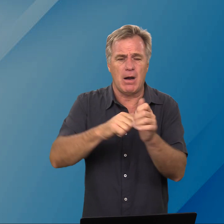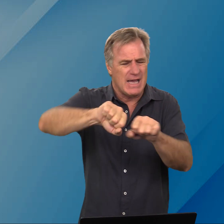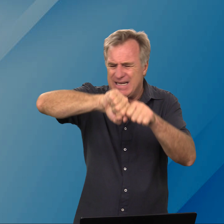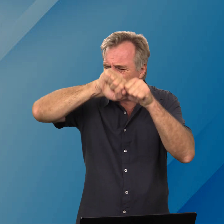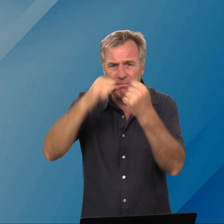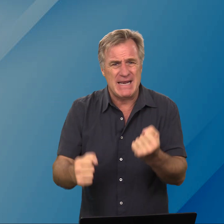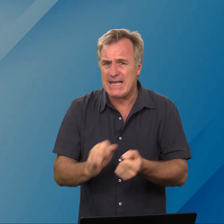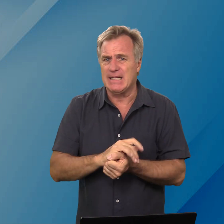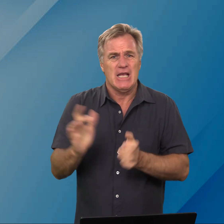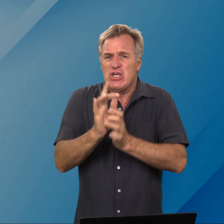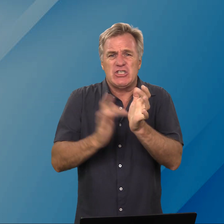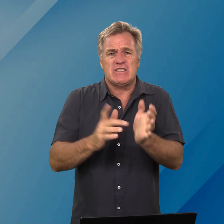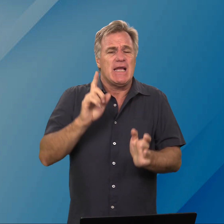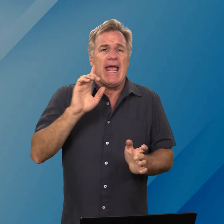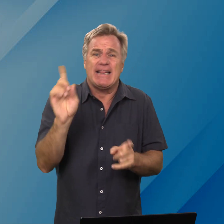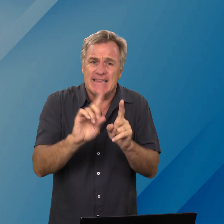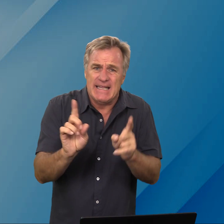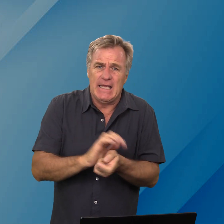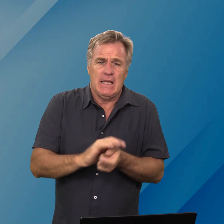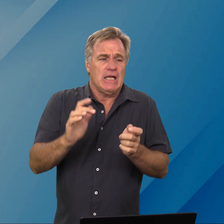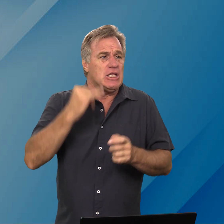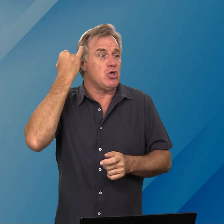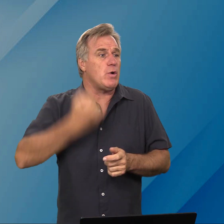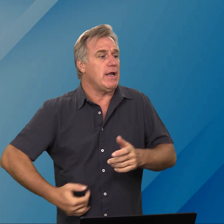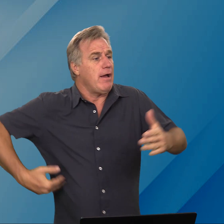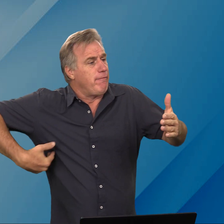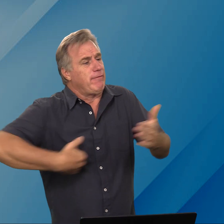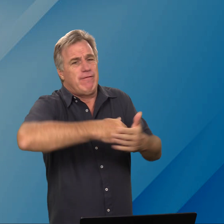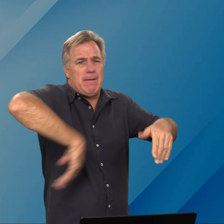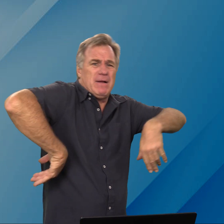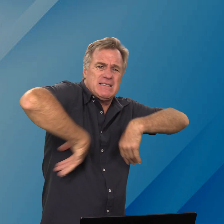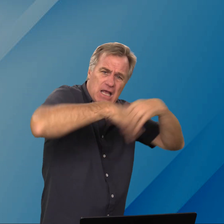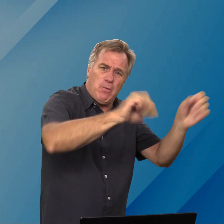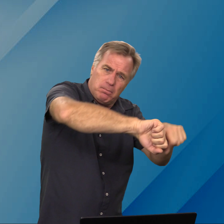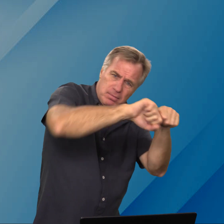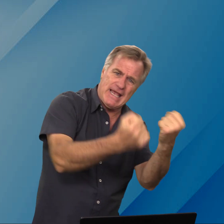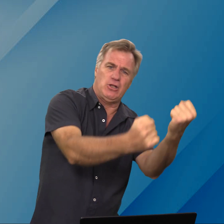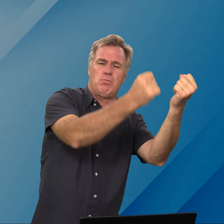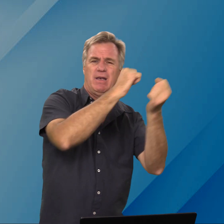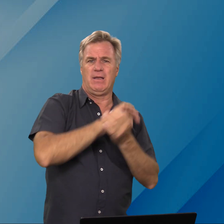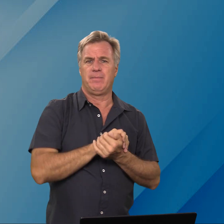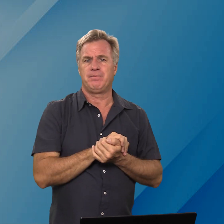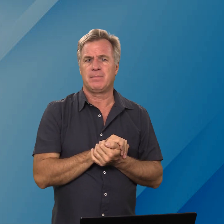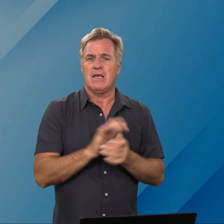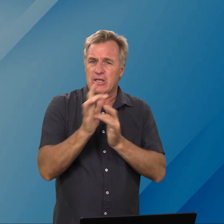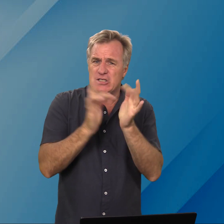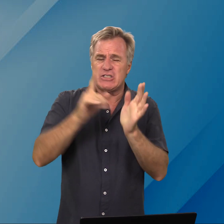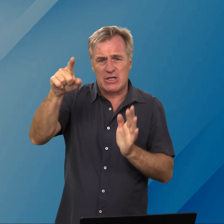maak nie te breek nie Jesus het nie die jode verwerp en gesê Ja wel breek nou man nie Jesus het